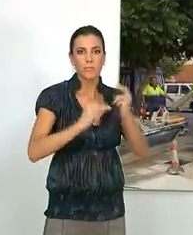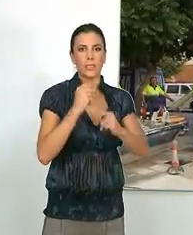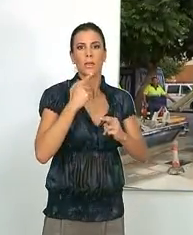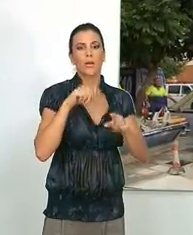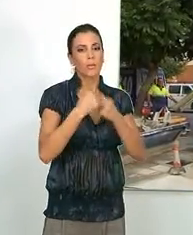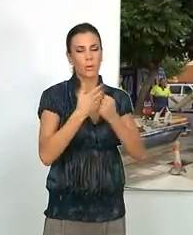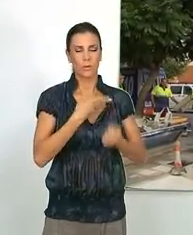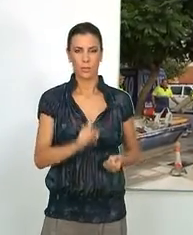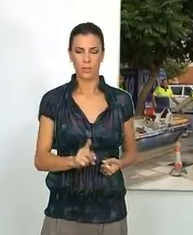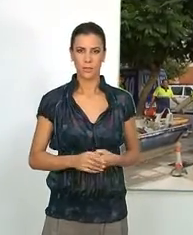vandálicos.